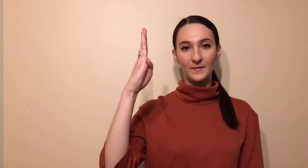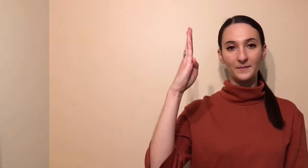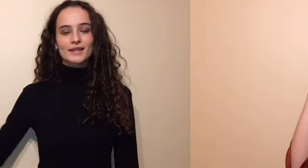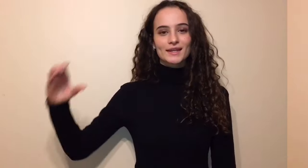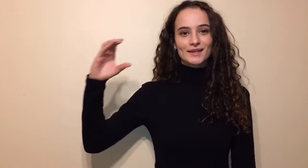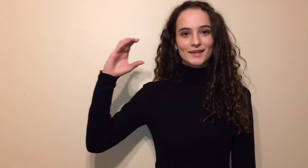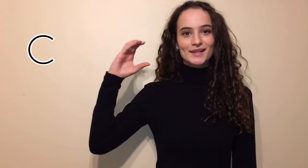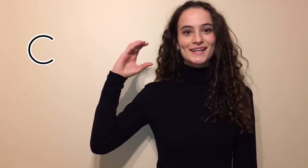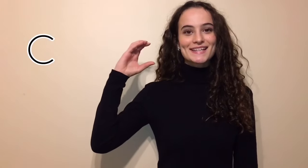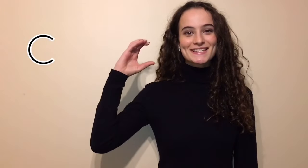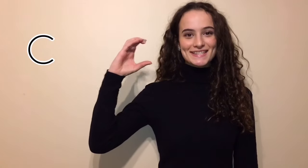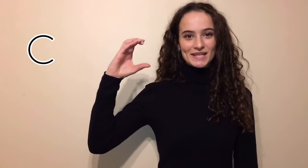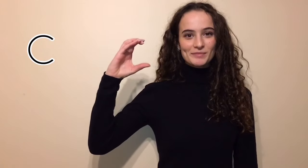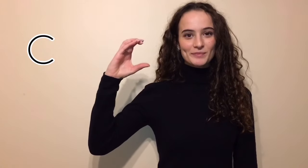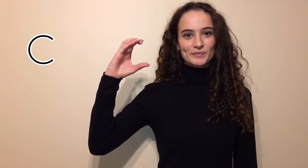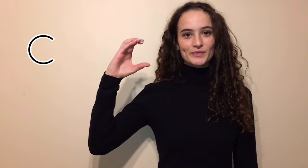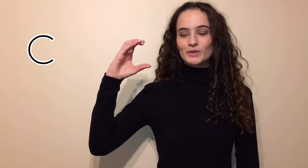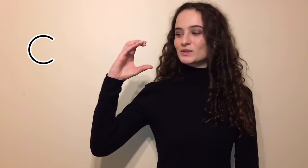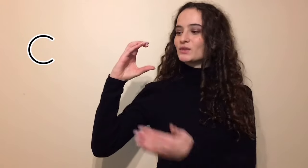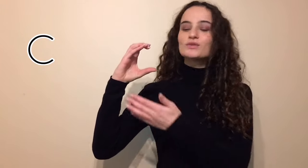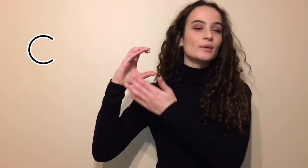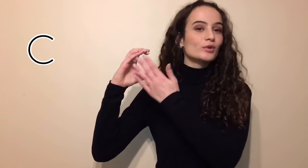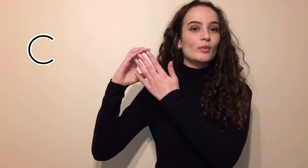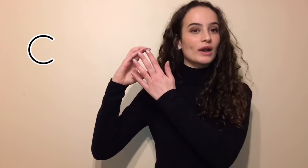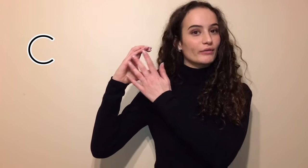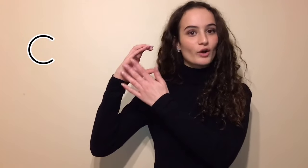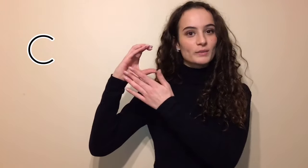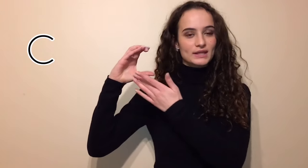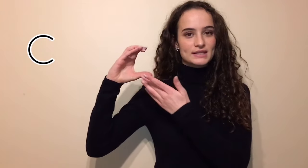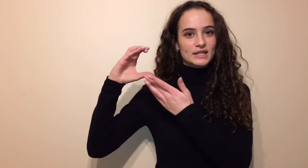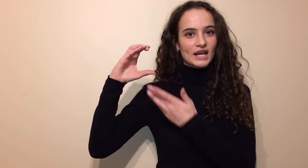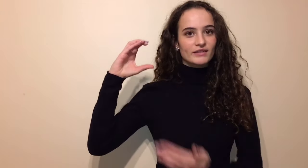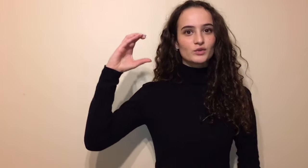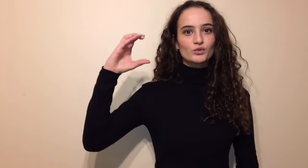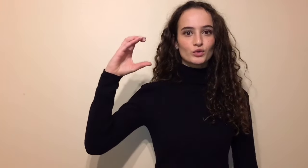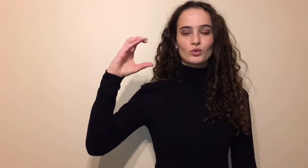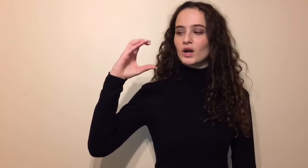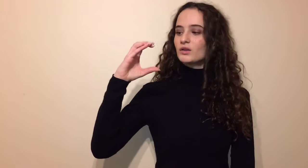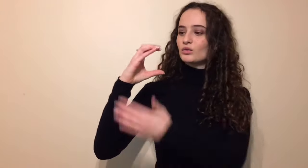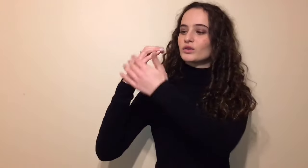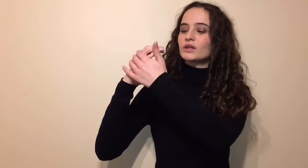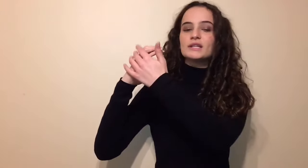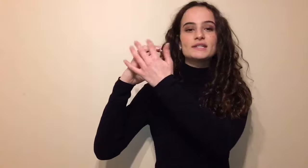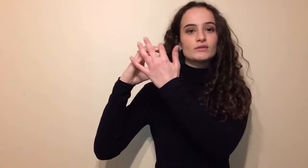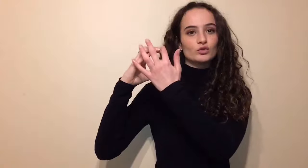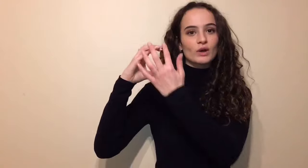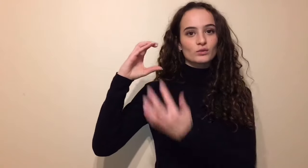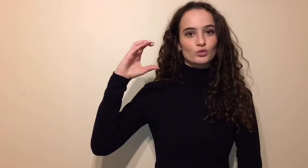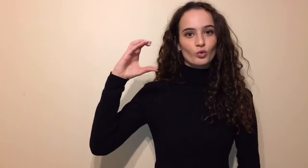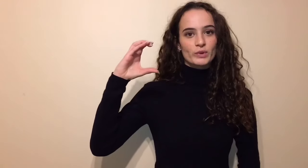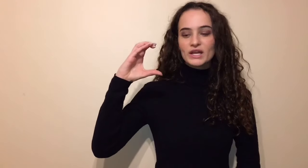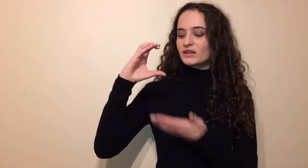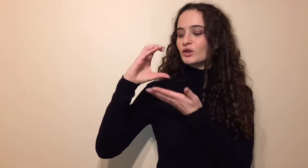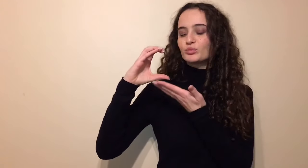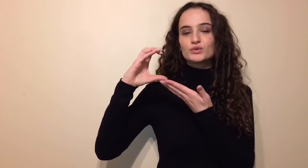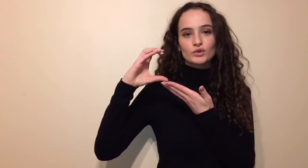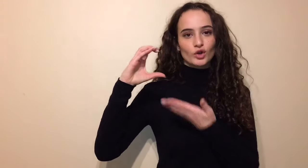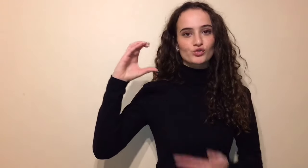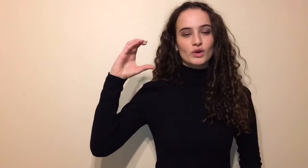B. C. C'est tout simplement la forme d'un C avec tous vos doigts. Ici, doigts sont courbés et votre pouce, encore une fois,